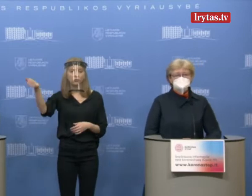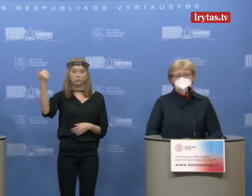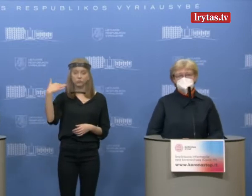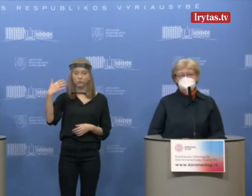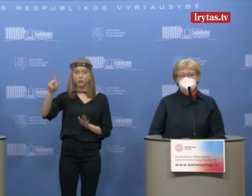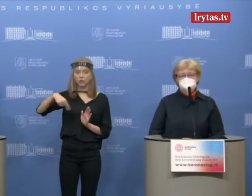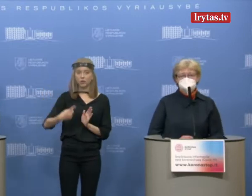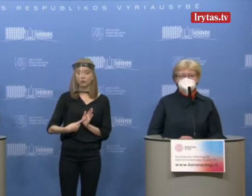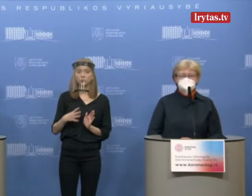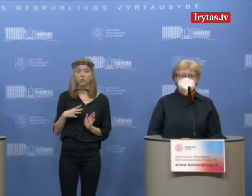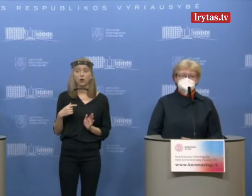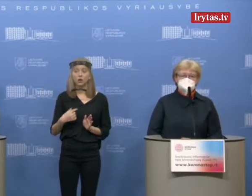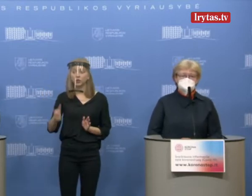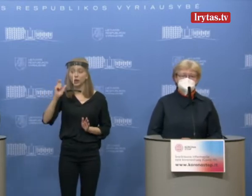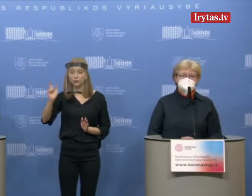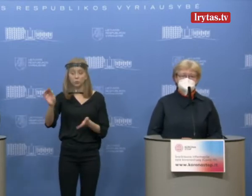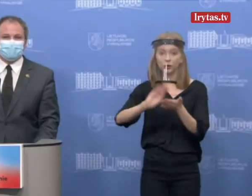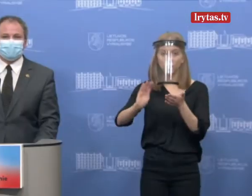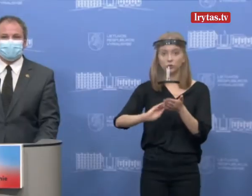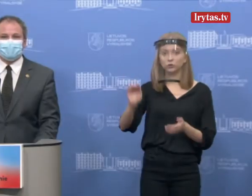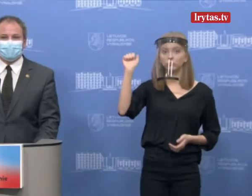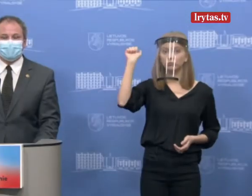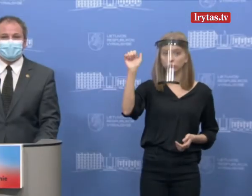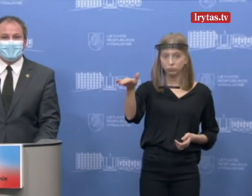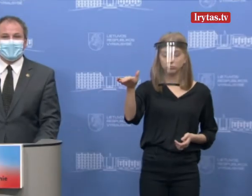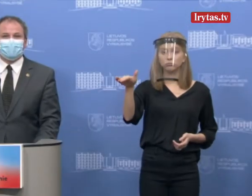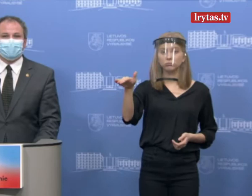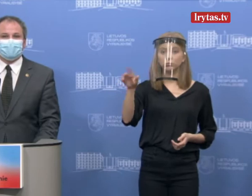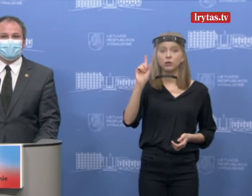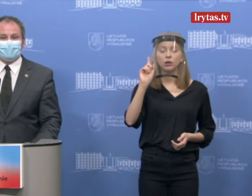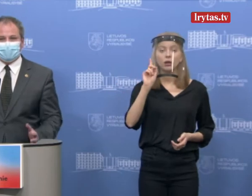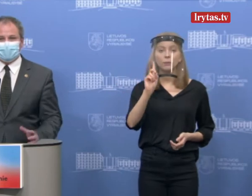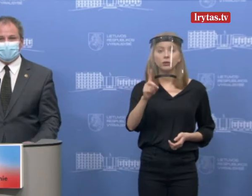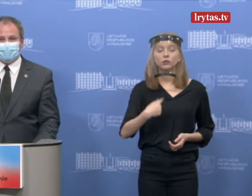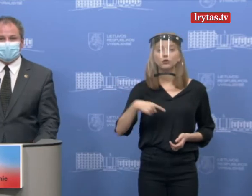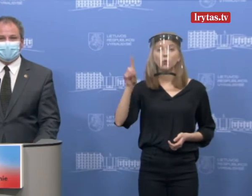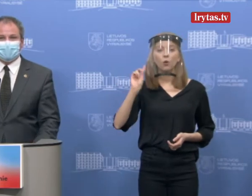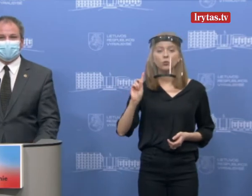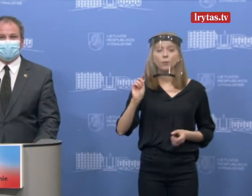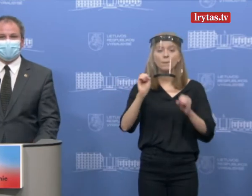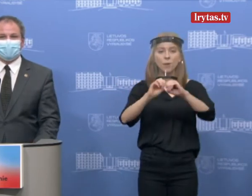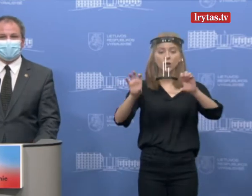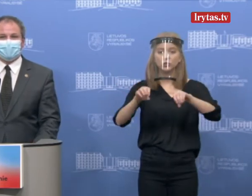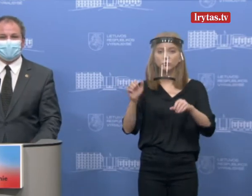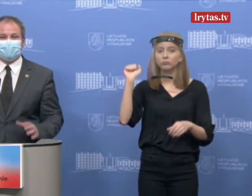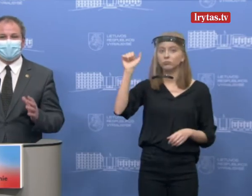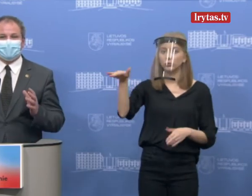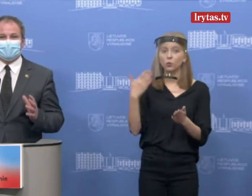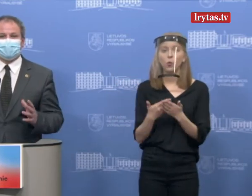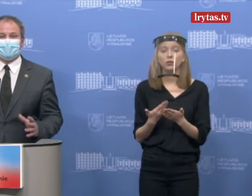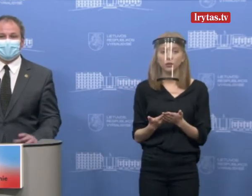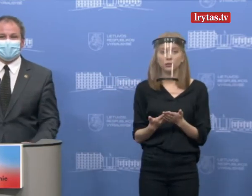pasakiau, kad mes atsakysime raštu ir mes tą padarysime pagal visus terminus. Noriu tik tai paaiškinti, kodėl. Tai iš tikrųjų,